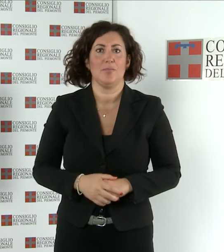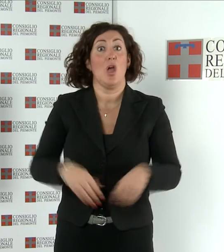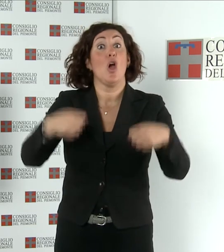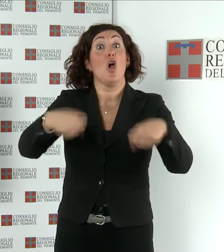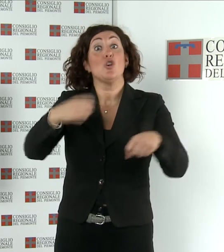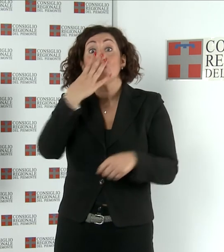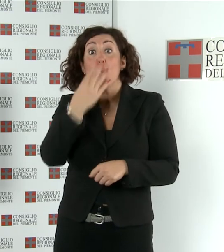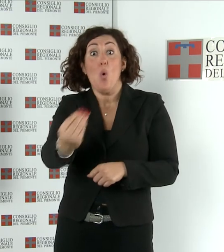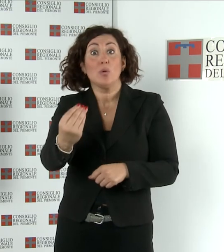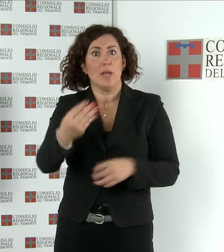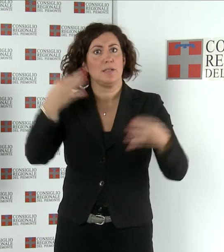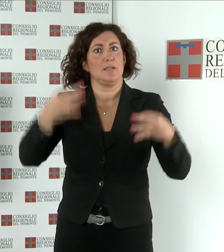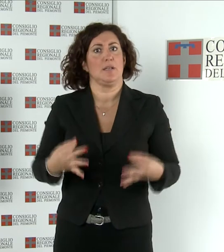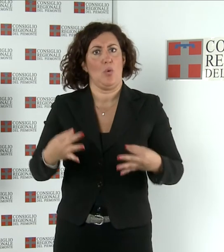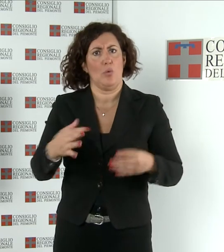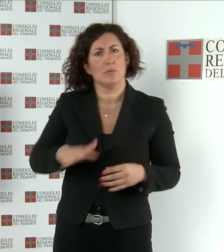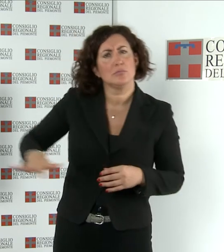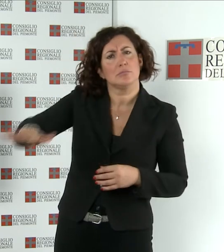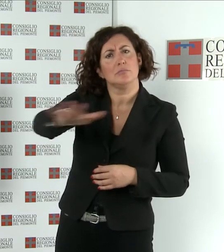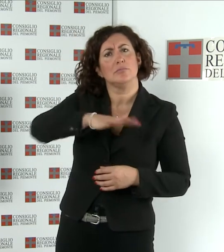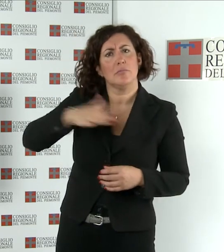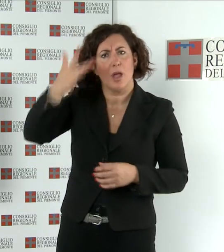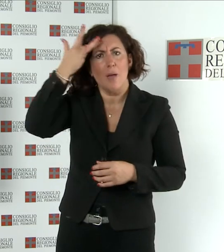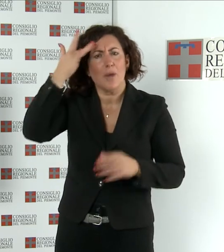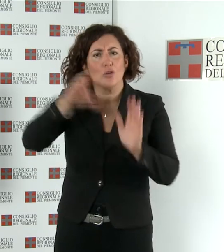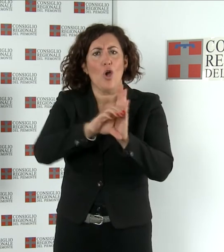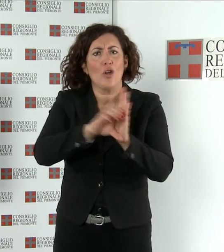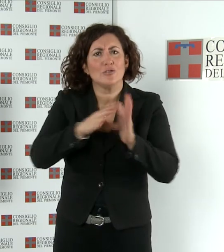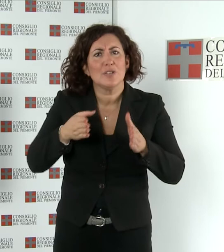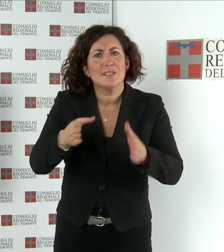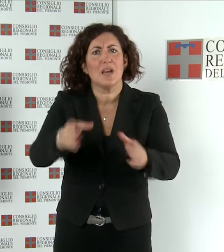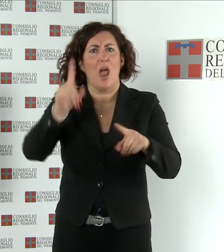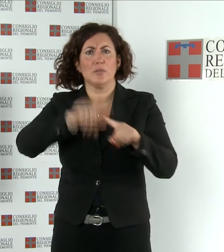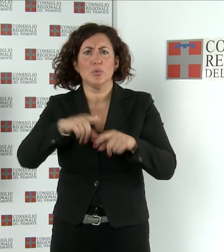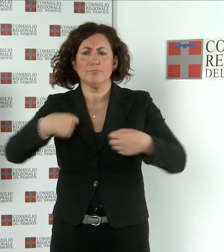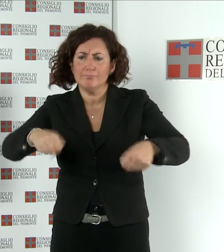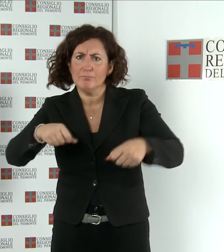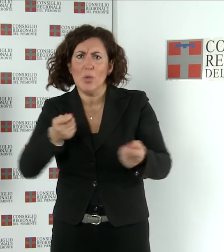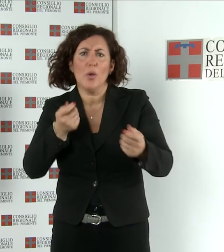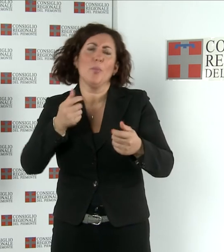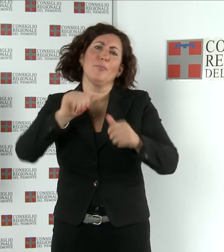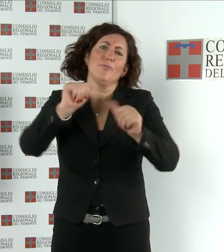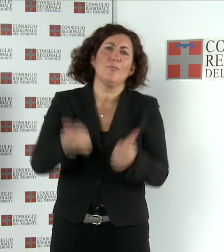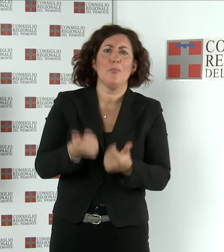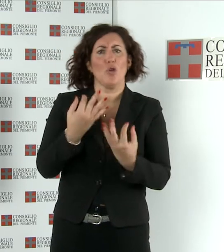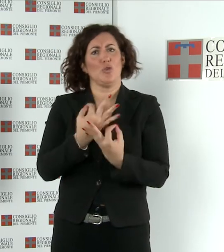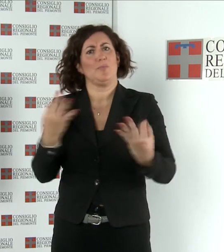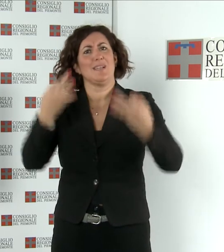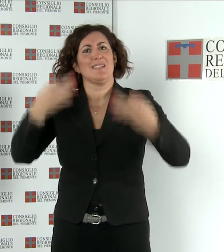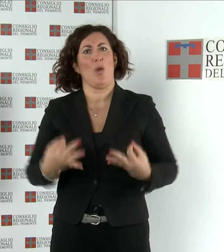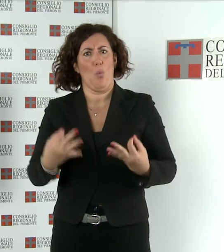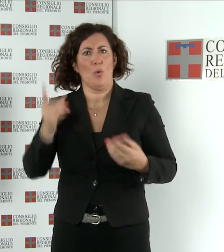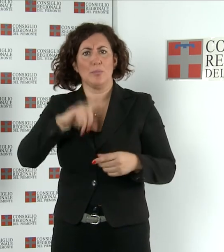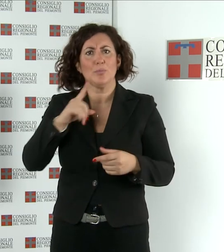guidare l'agoniato motorino in modo corretto, hanno studiato il codice della strada e fatto attenzione anche agli aspetti ambientali del trasporto su due ruote.